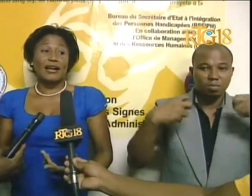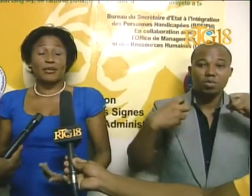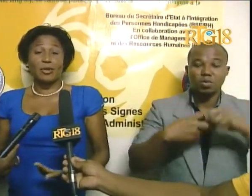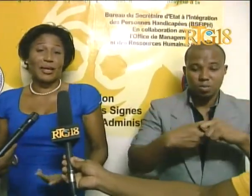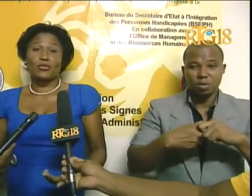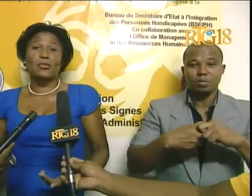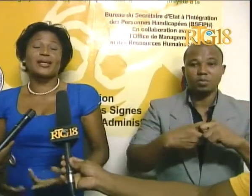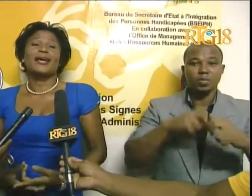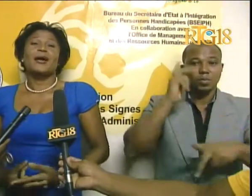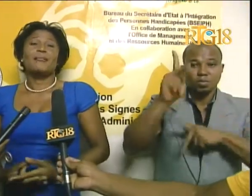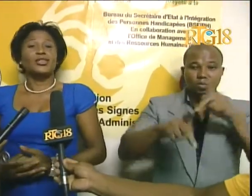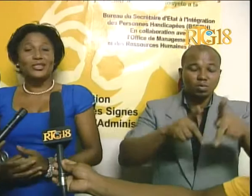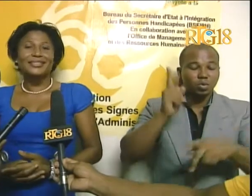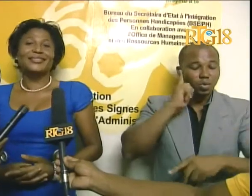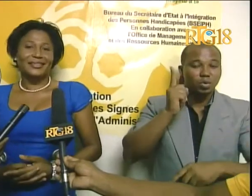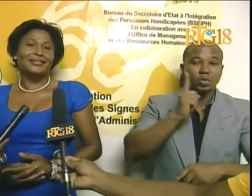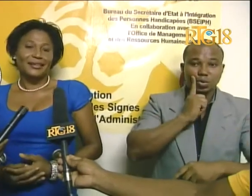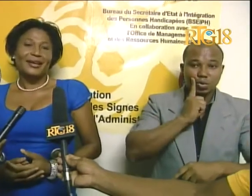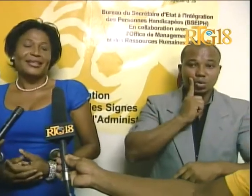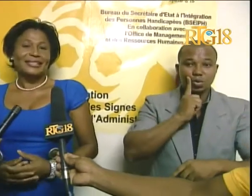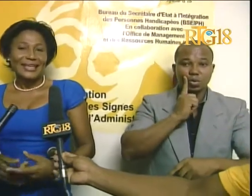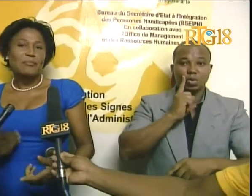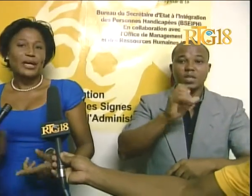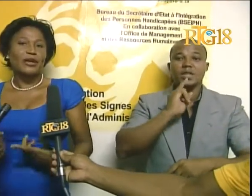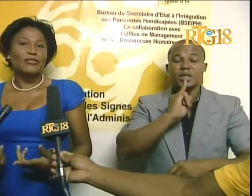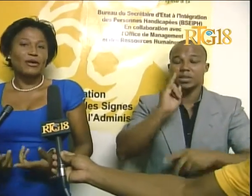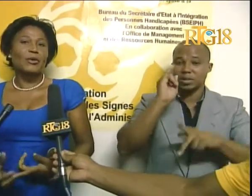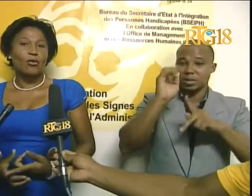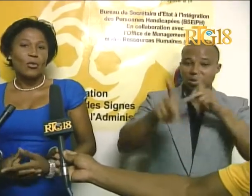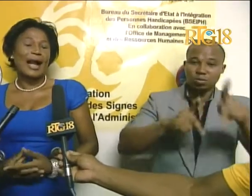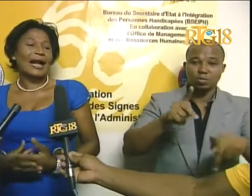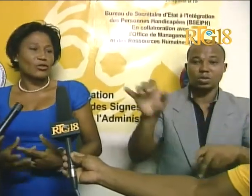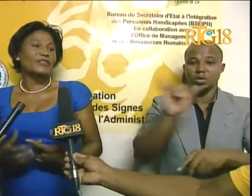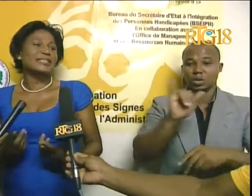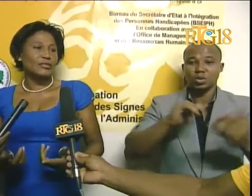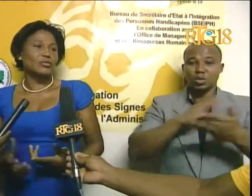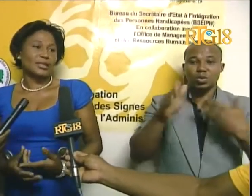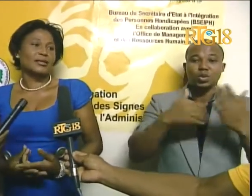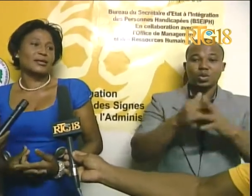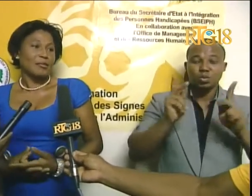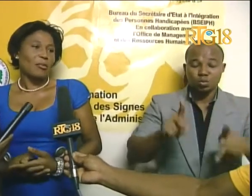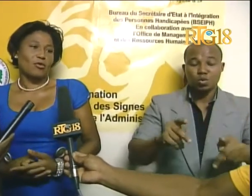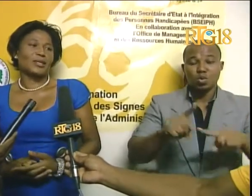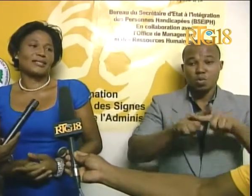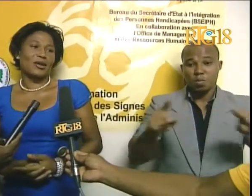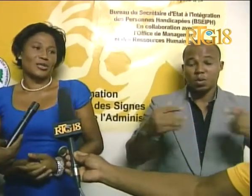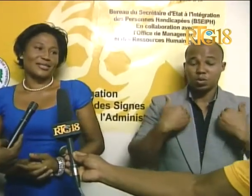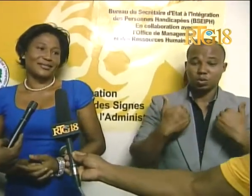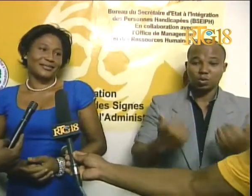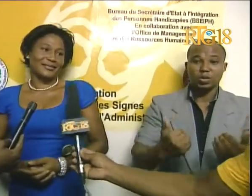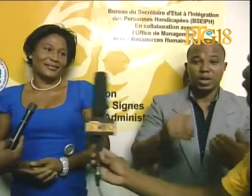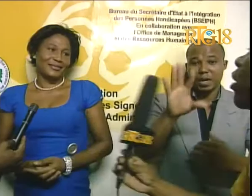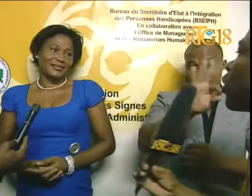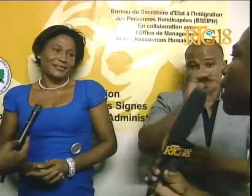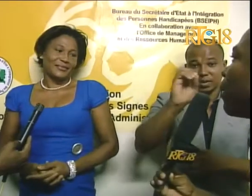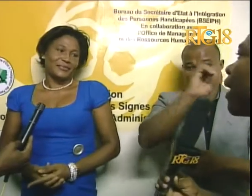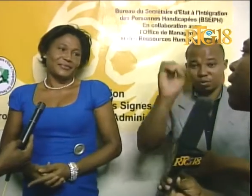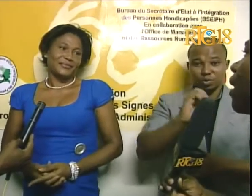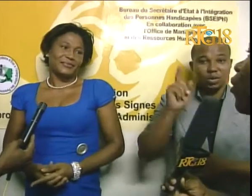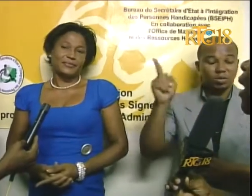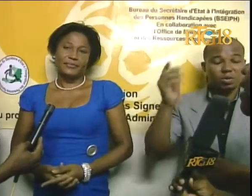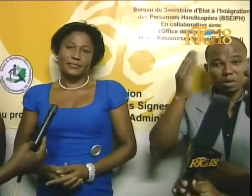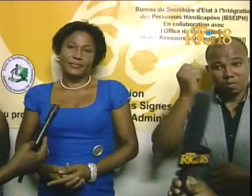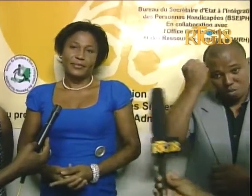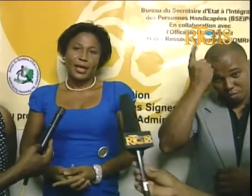osse moun men, ja, afek moun pat kompren, men jodiyan, si yon pa lè devon mwen, ou mwen a katroven, zi poustan, ma kompren sa aveti. Formasyon sal,